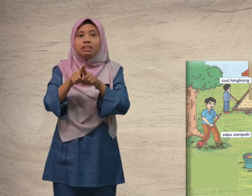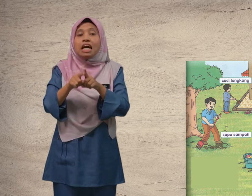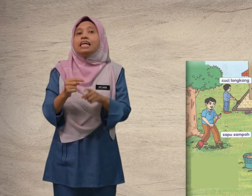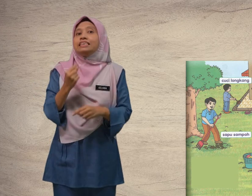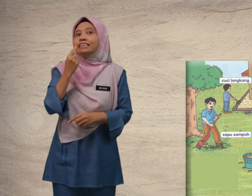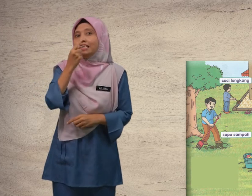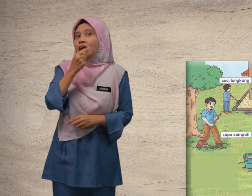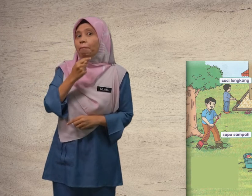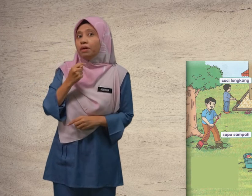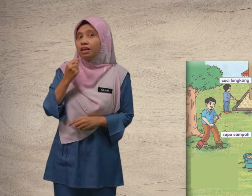Siapa?